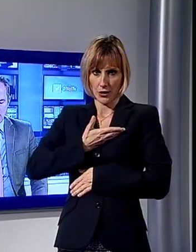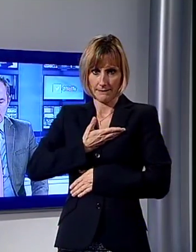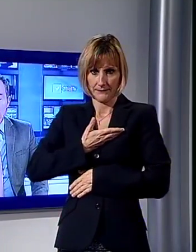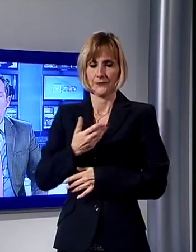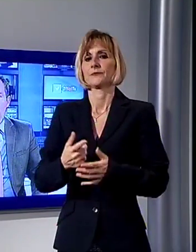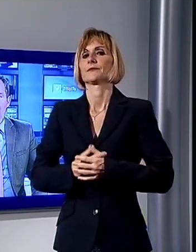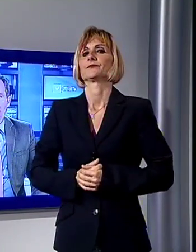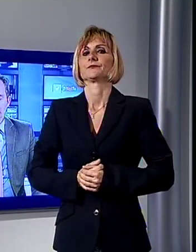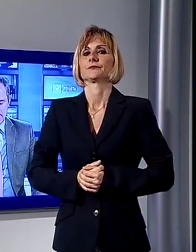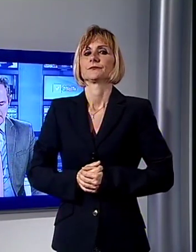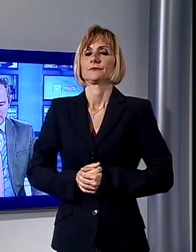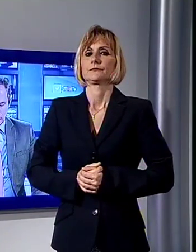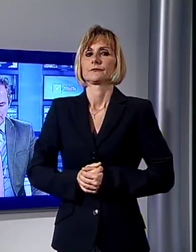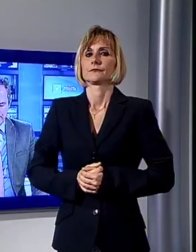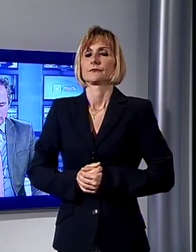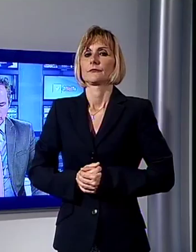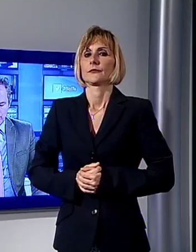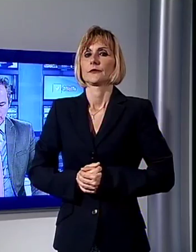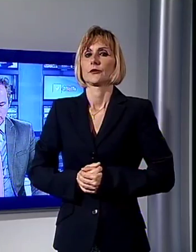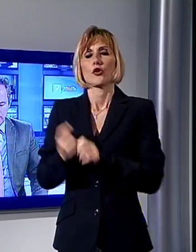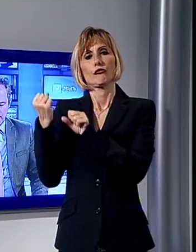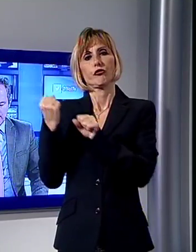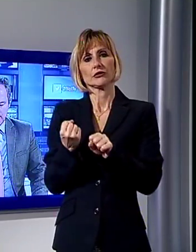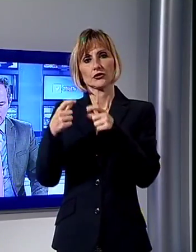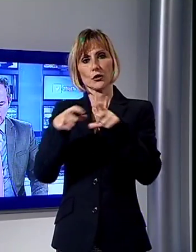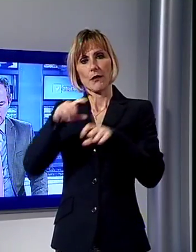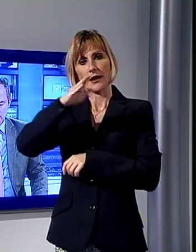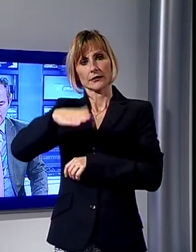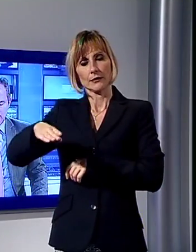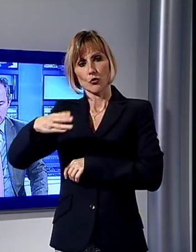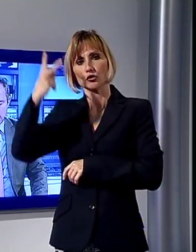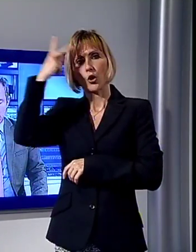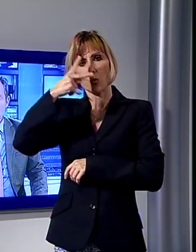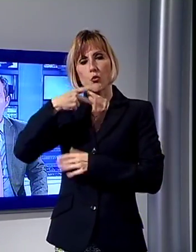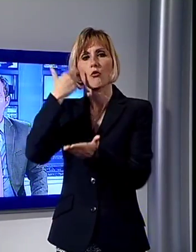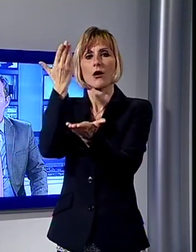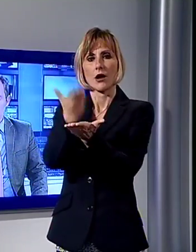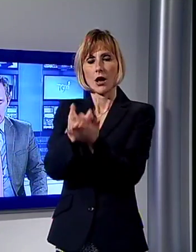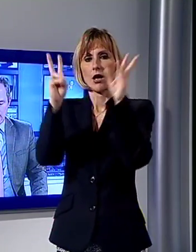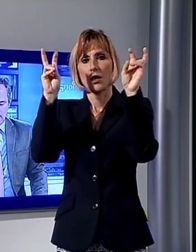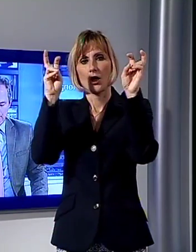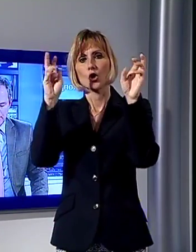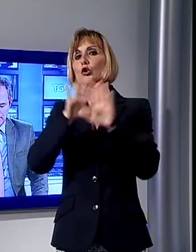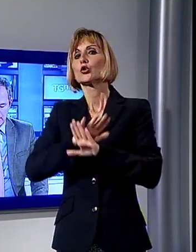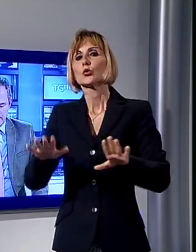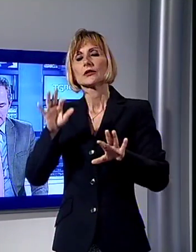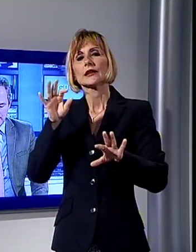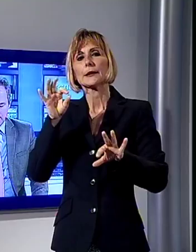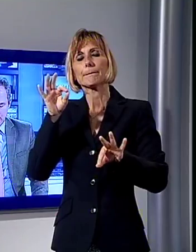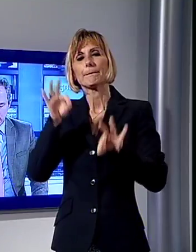A Lucca ha presentato presso la Fondazione Banca del Monte l'evento dal titolo Tutti in Passerella che sabato